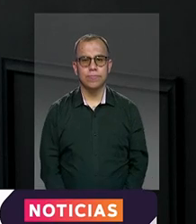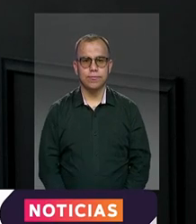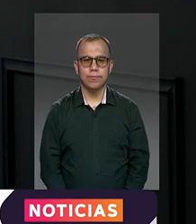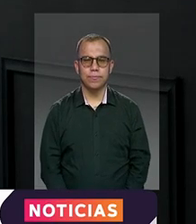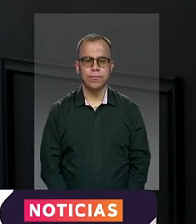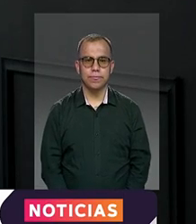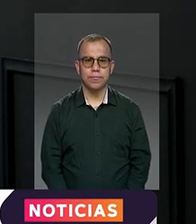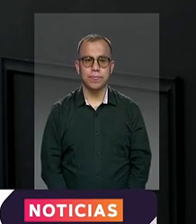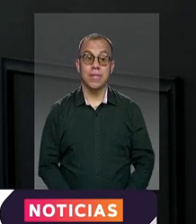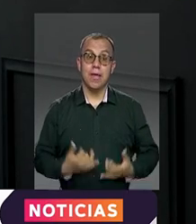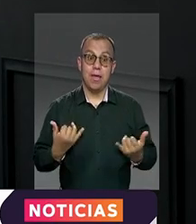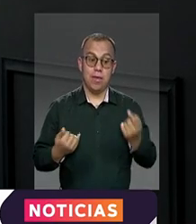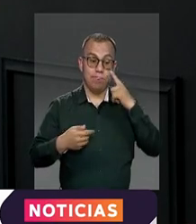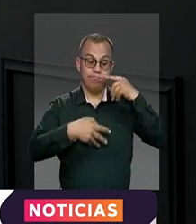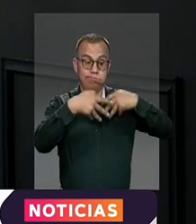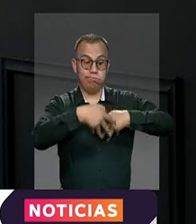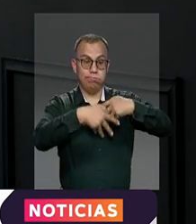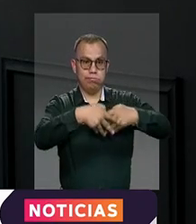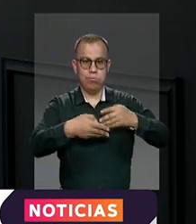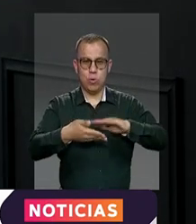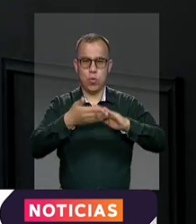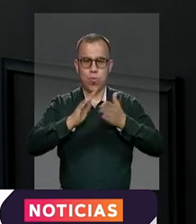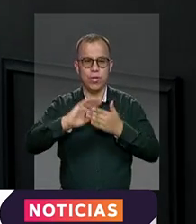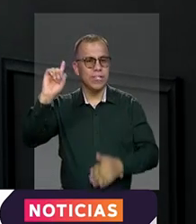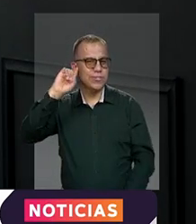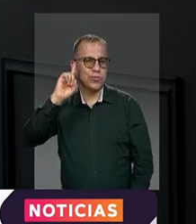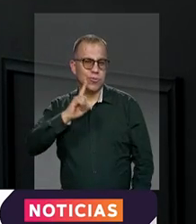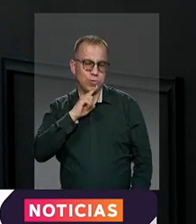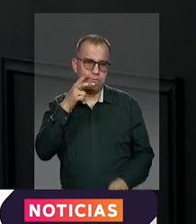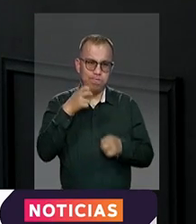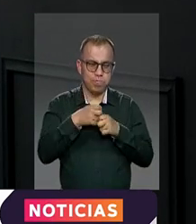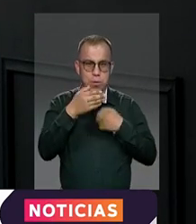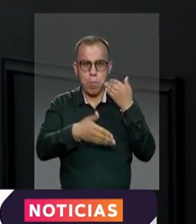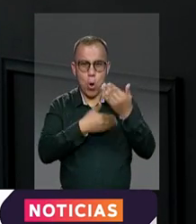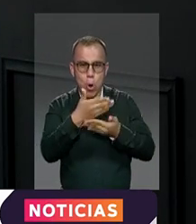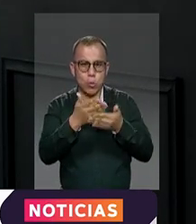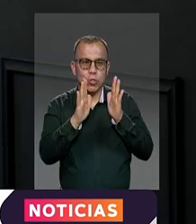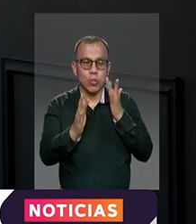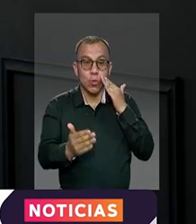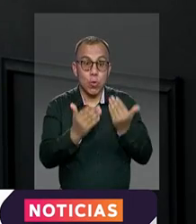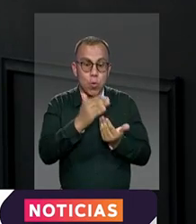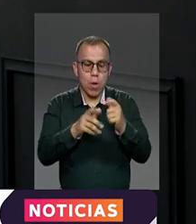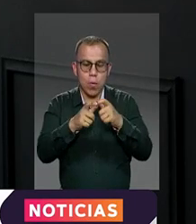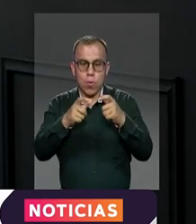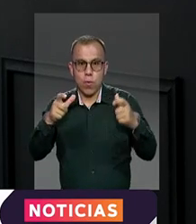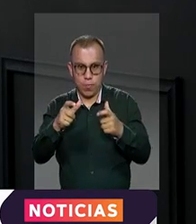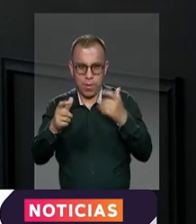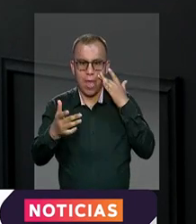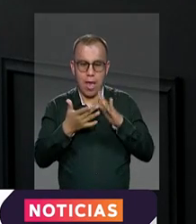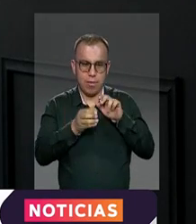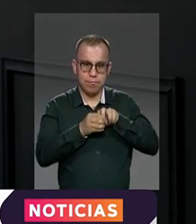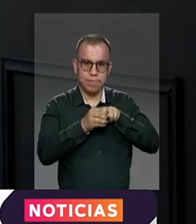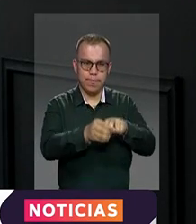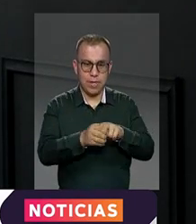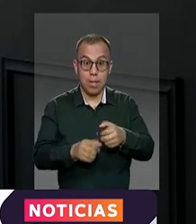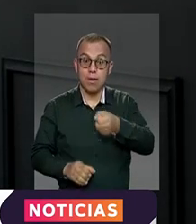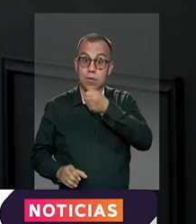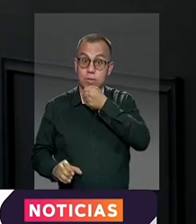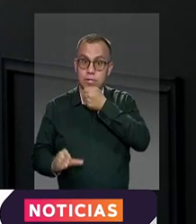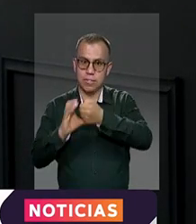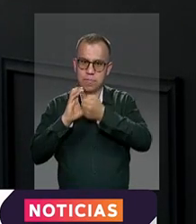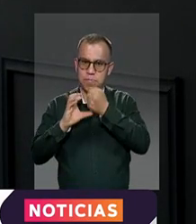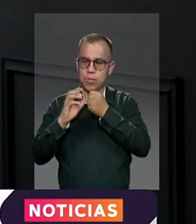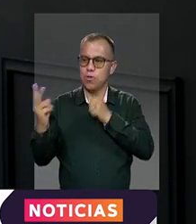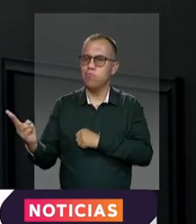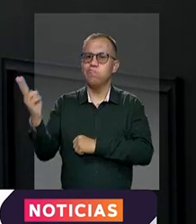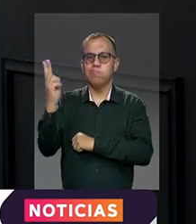Luego de las protestas de la comunidad sorda por las dificultades para solicitar o renovar licencias de conducción, Noticias Capital consultó a